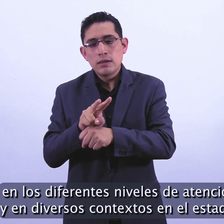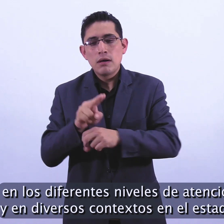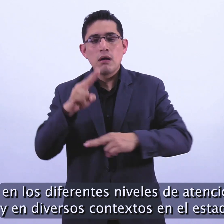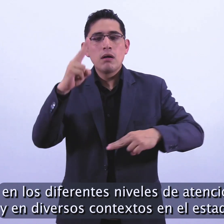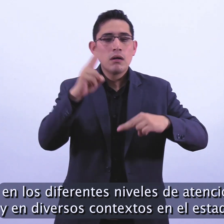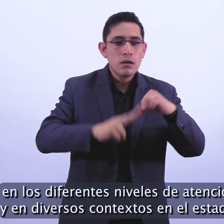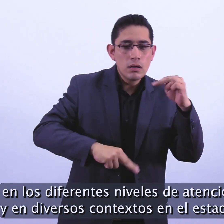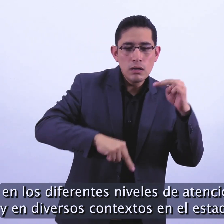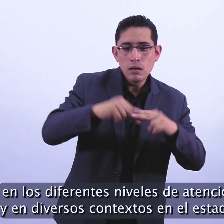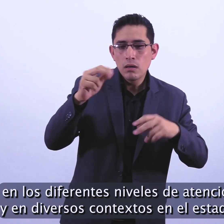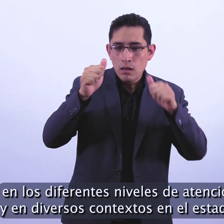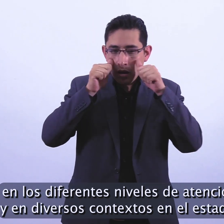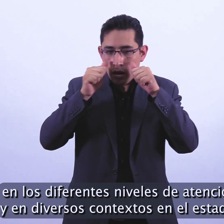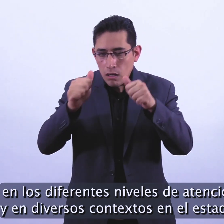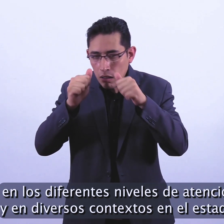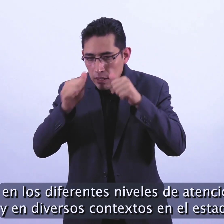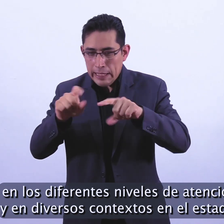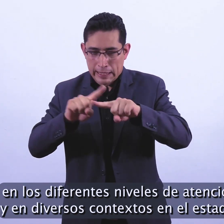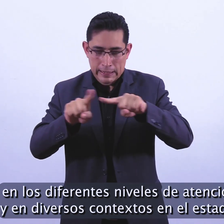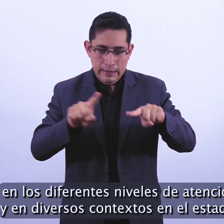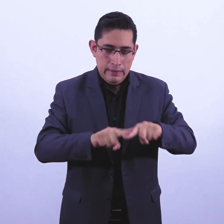atención y en diversos contextos en el Estado.